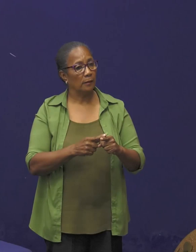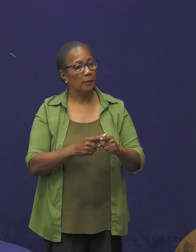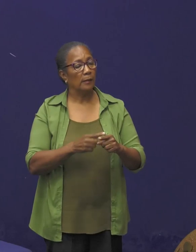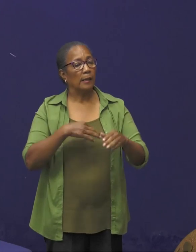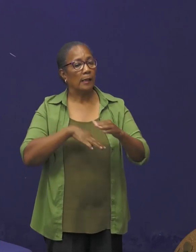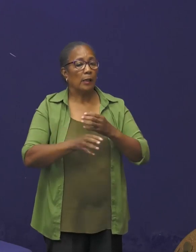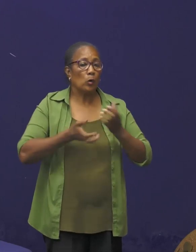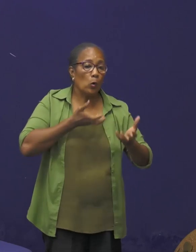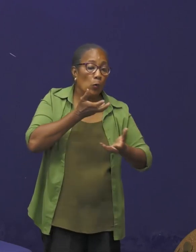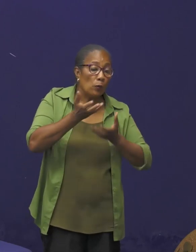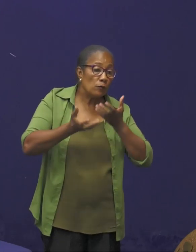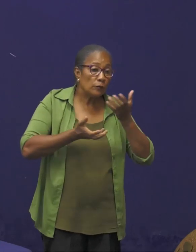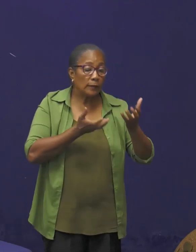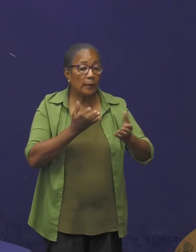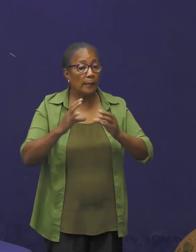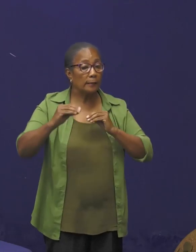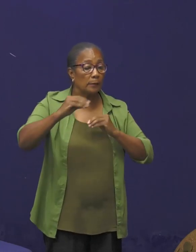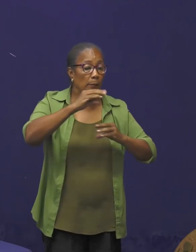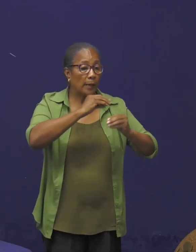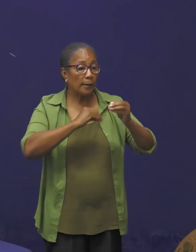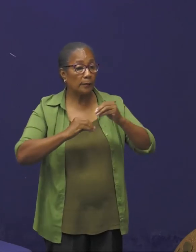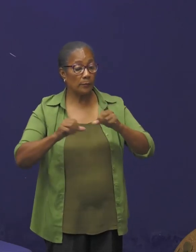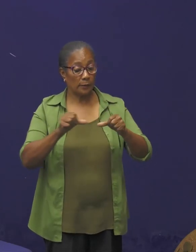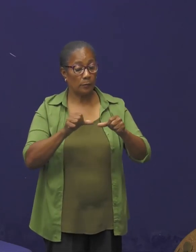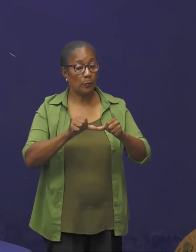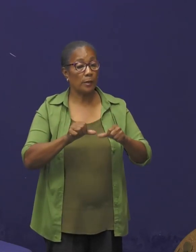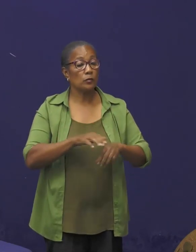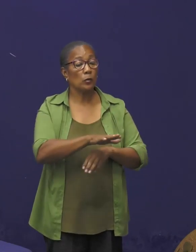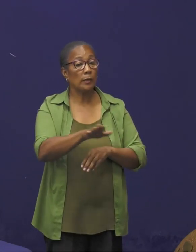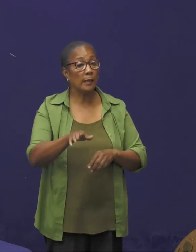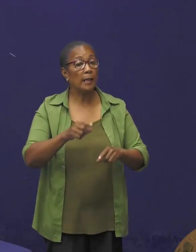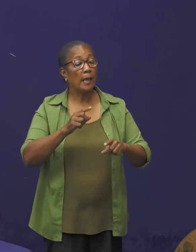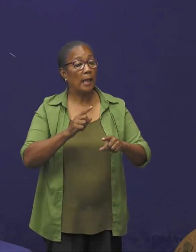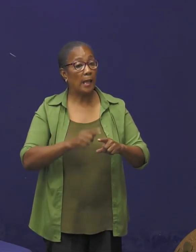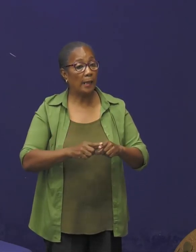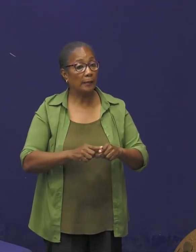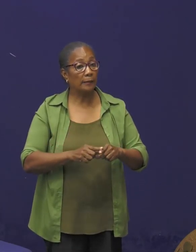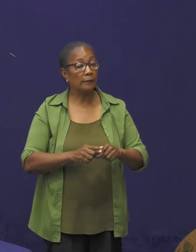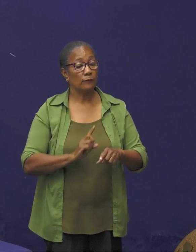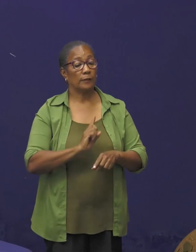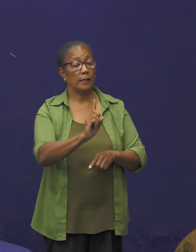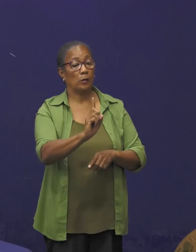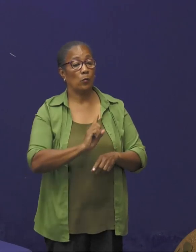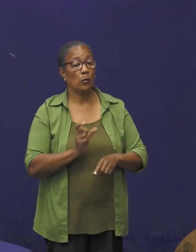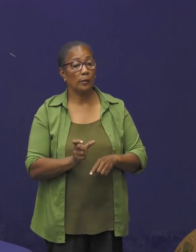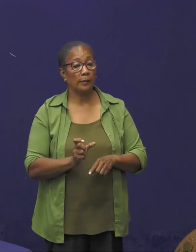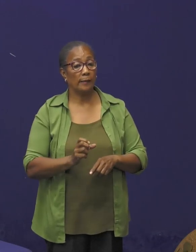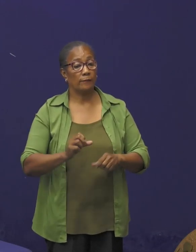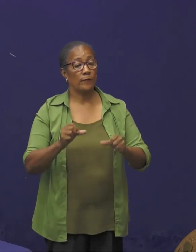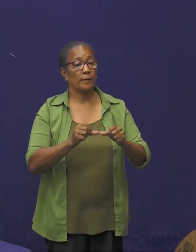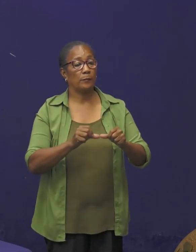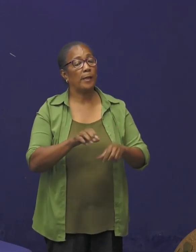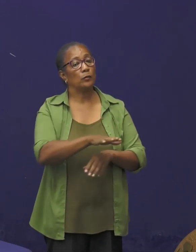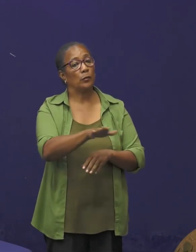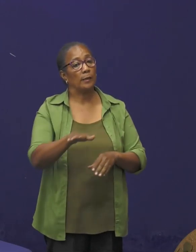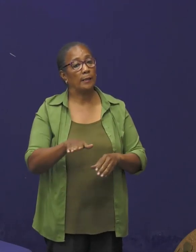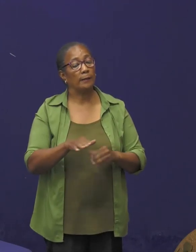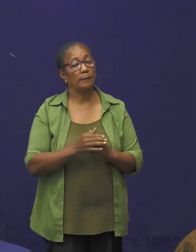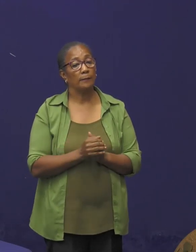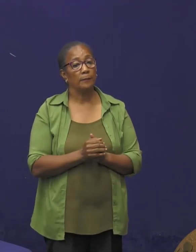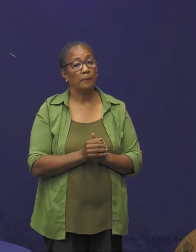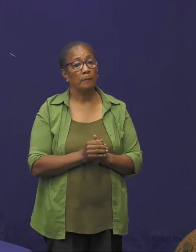overleg te treden met hun personeel of een vertegenwoordiging van het personeel. We zijn dus